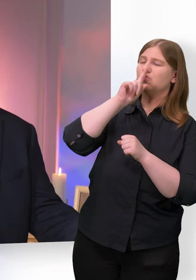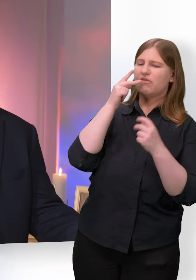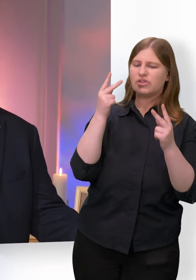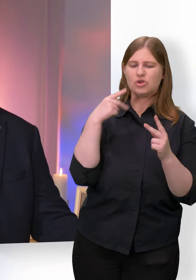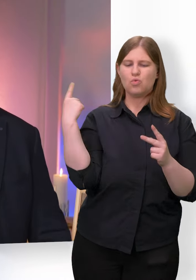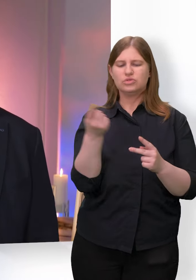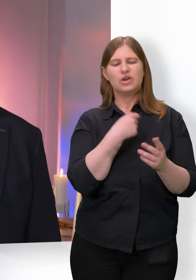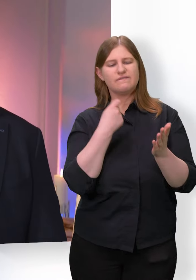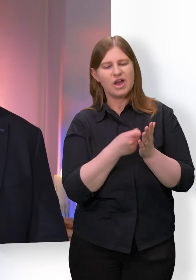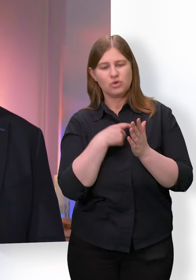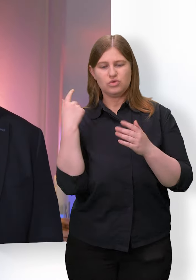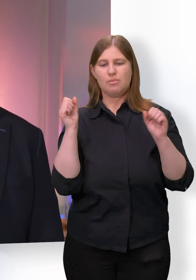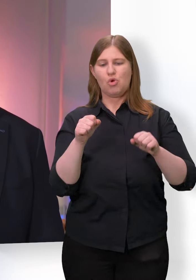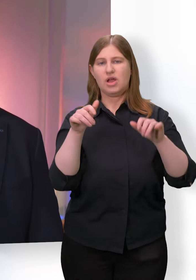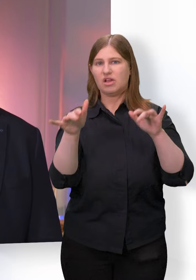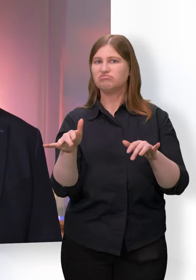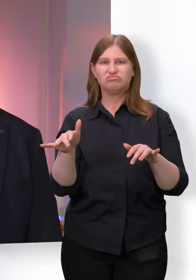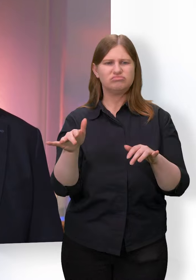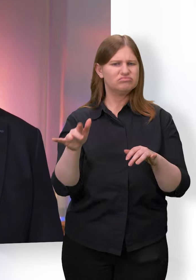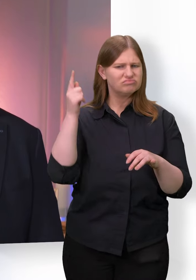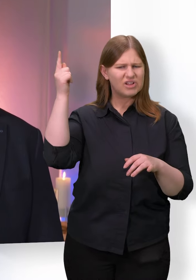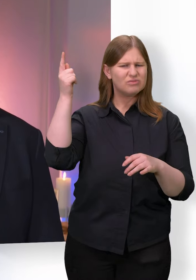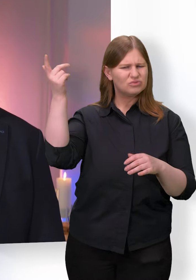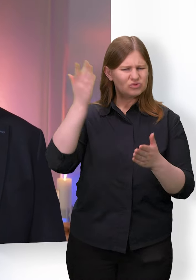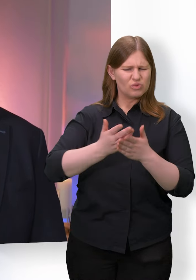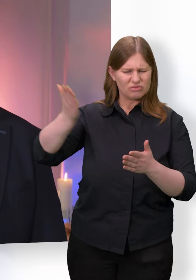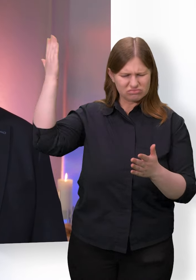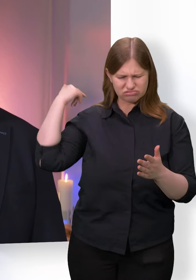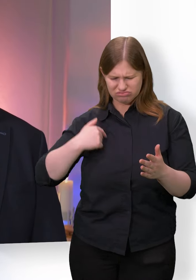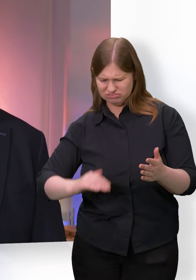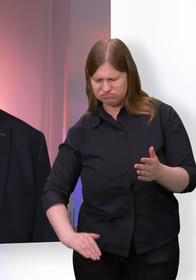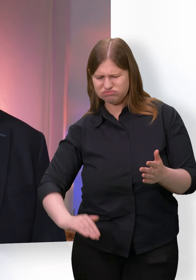vor Augen, sondern hat von Anfang auch schon das Ziel mit uns im Blick.